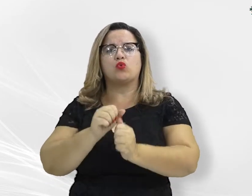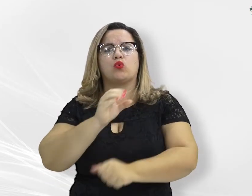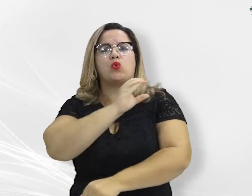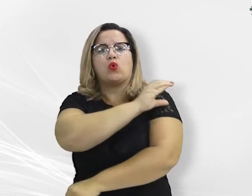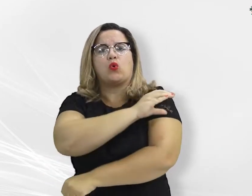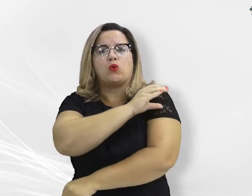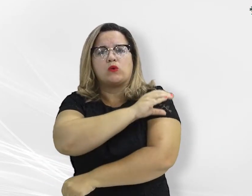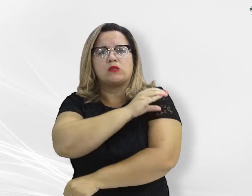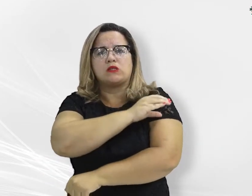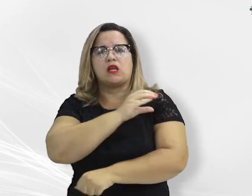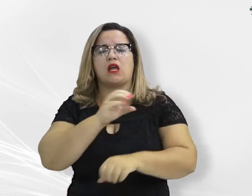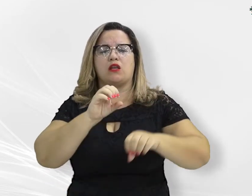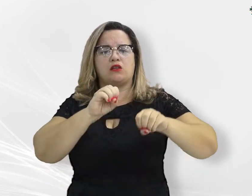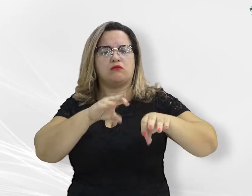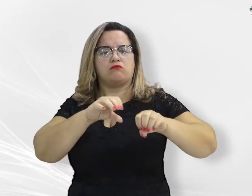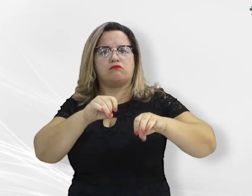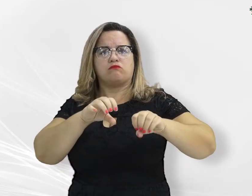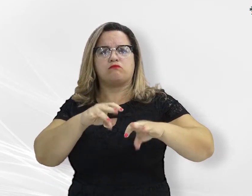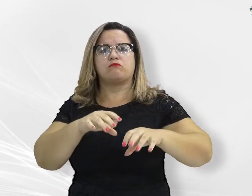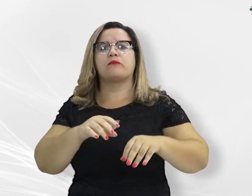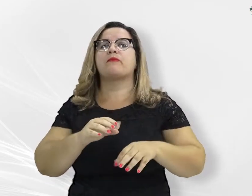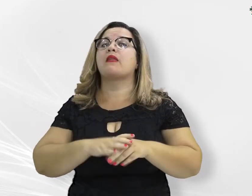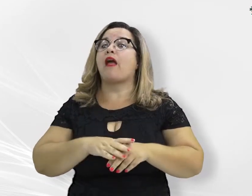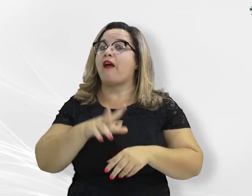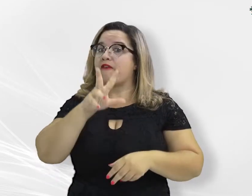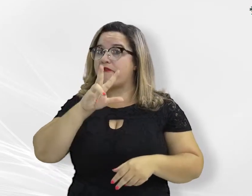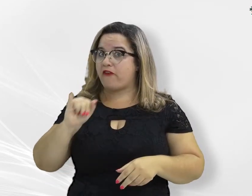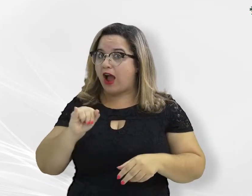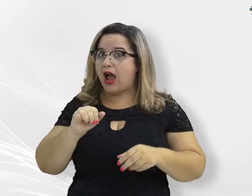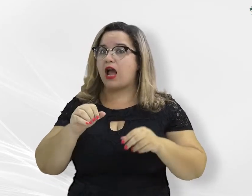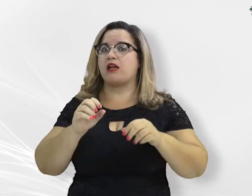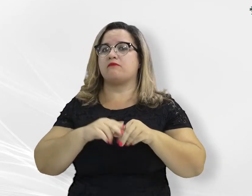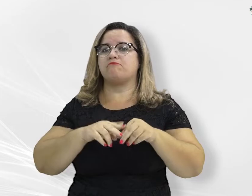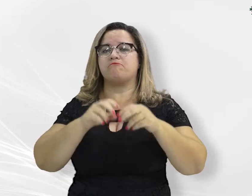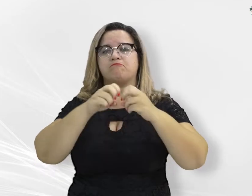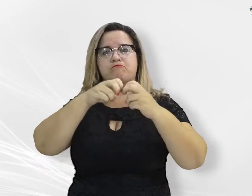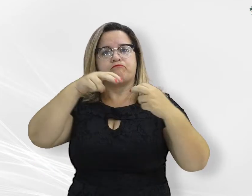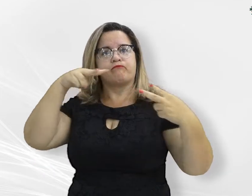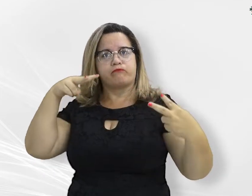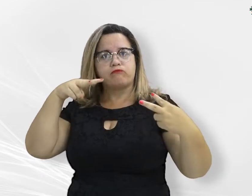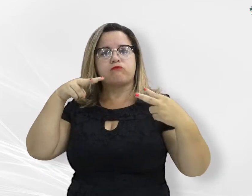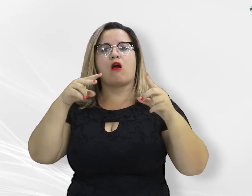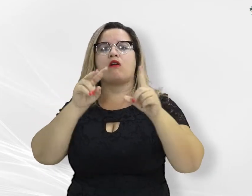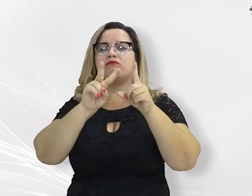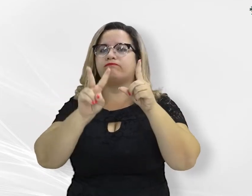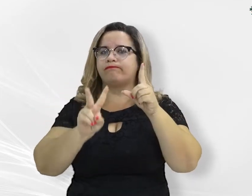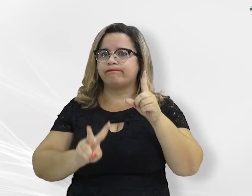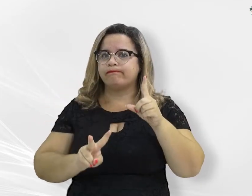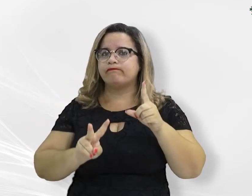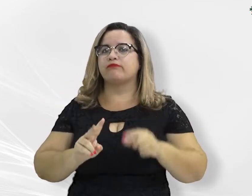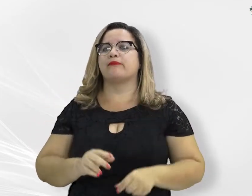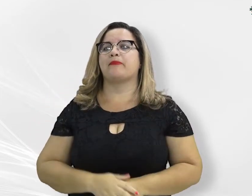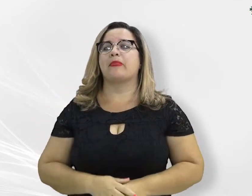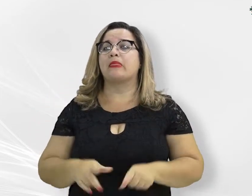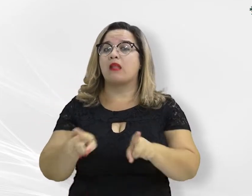Educação. O evento também será transmitido pela plataforma Teams. De acordo com o coordenador do CEAF,